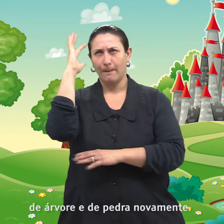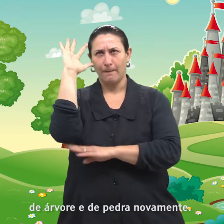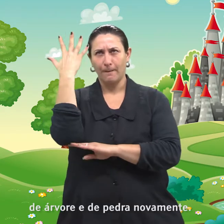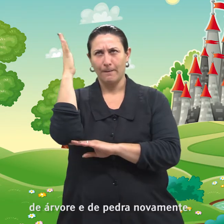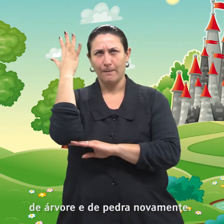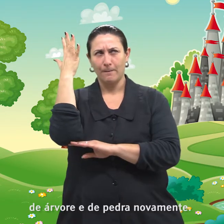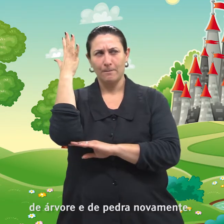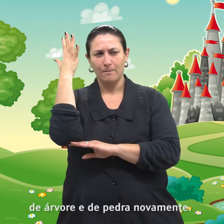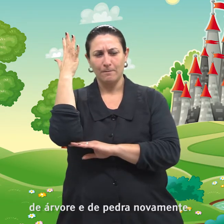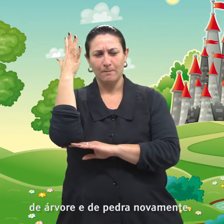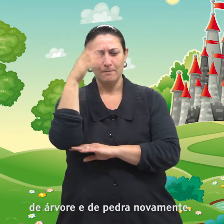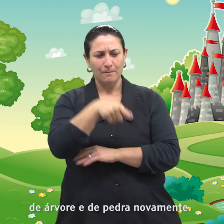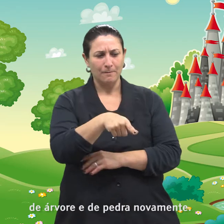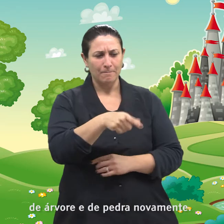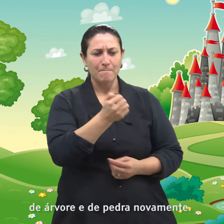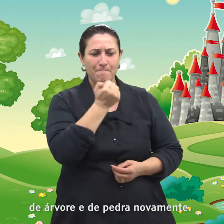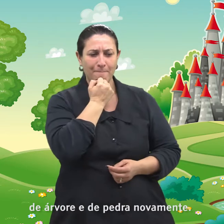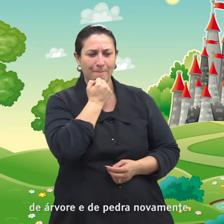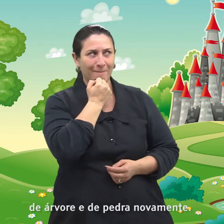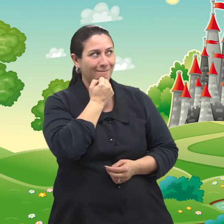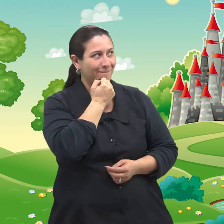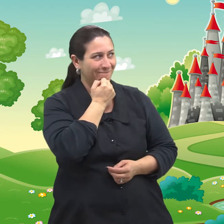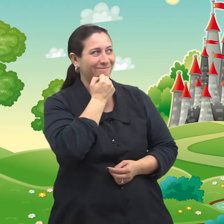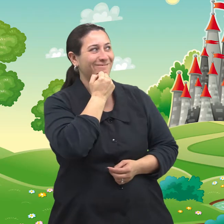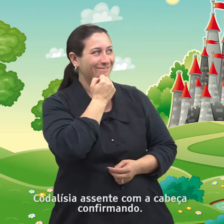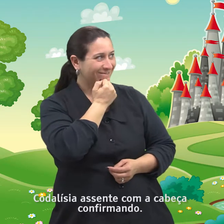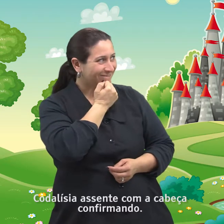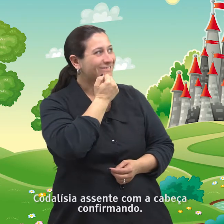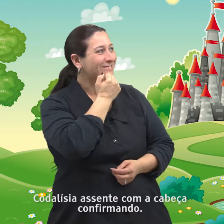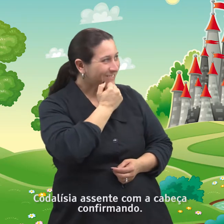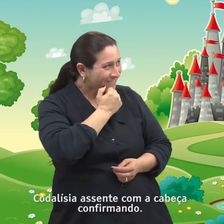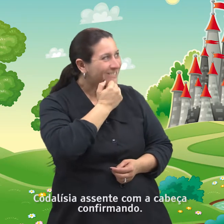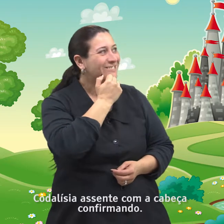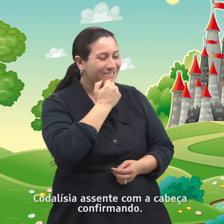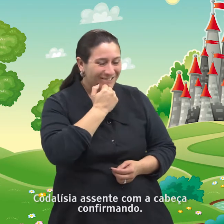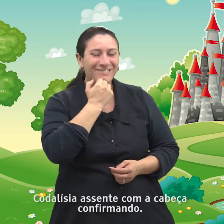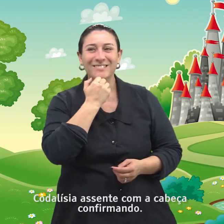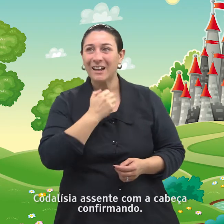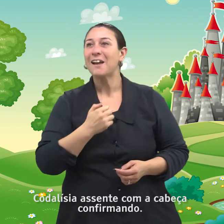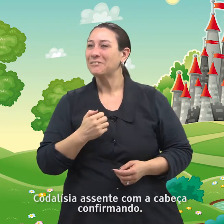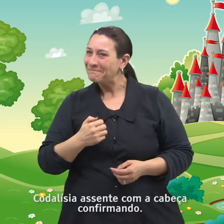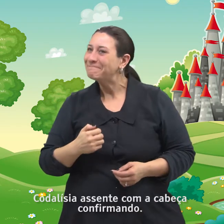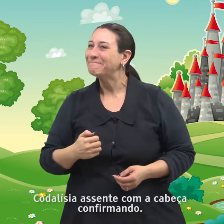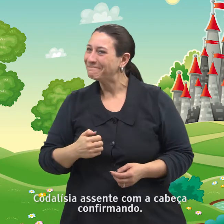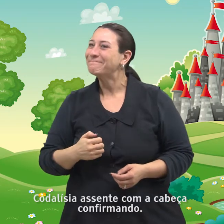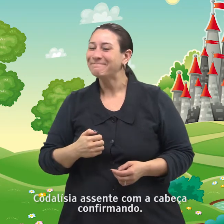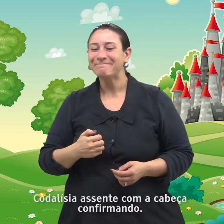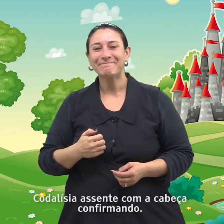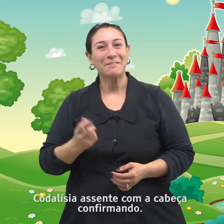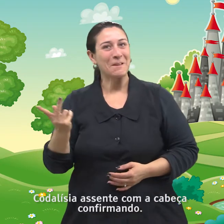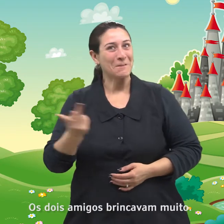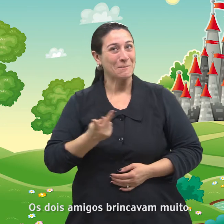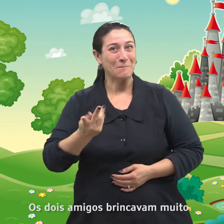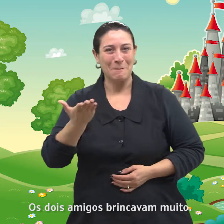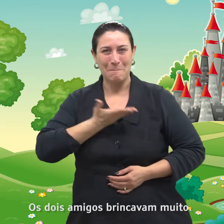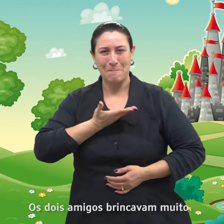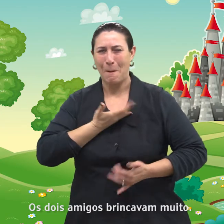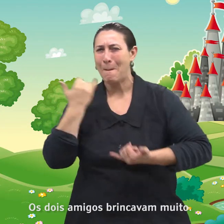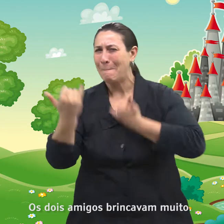e de pedra novamente. Codalísia assente com a cabeça confirmando. Os dois amigos